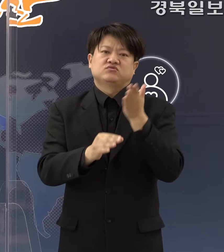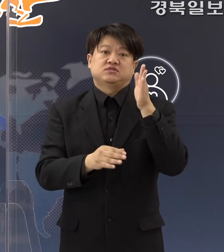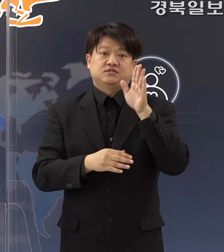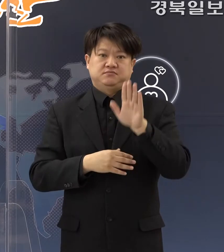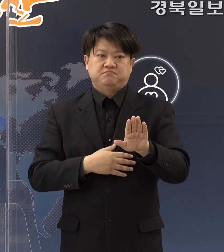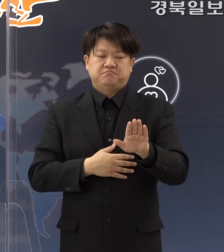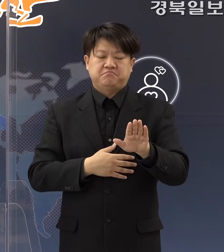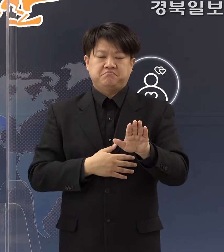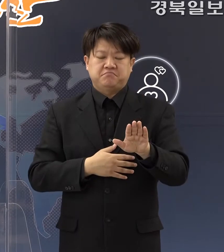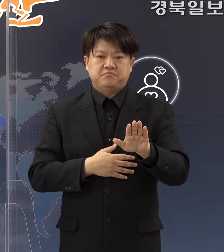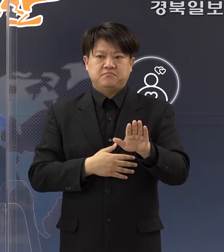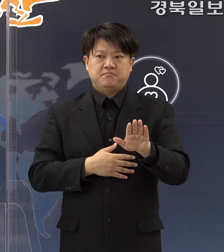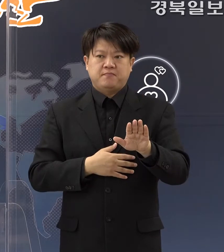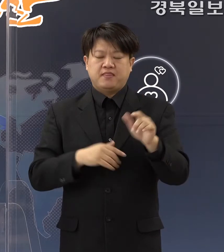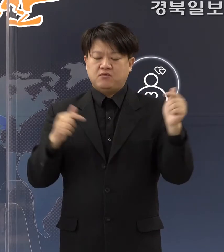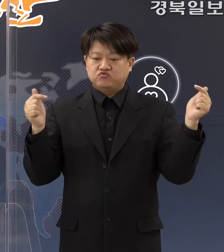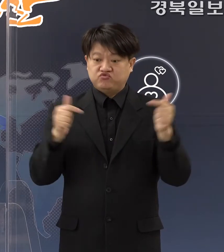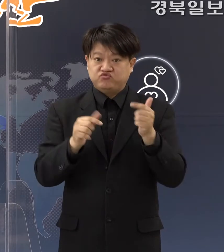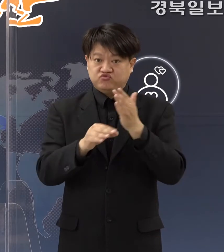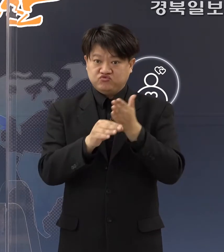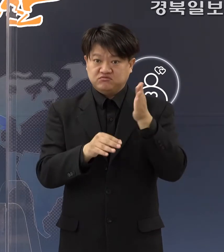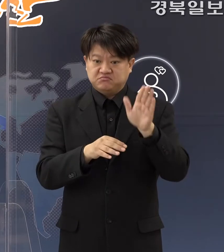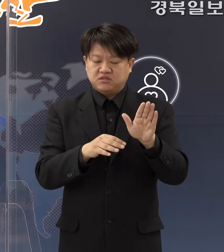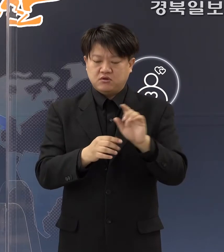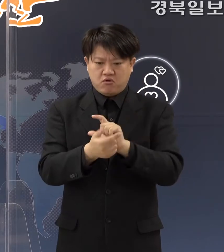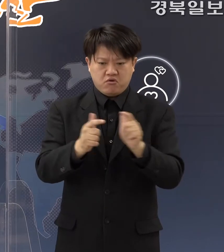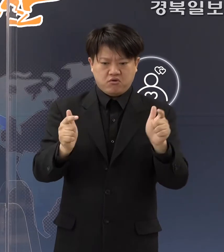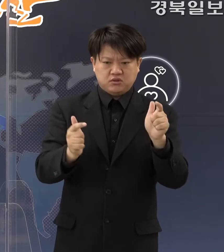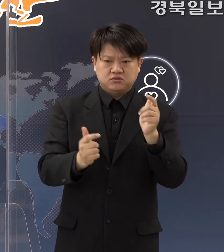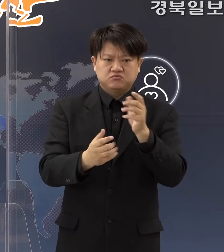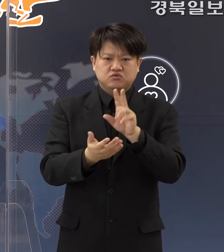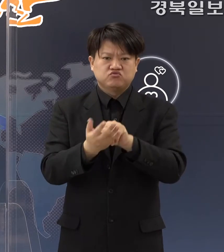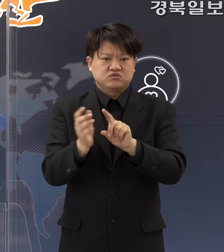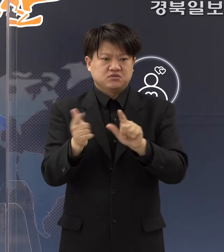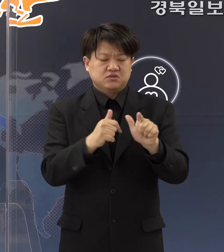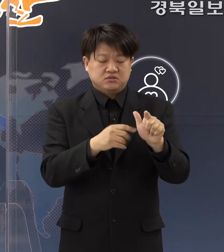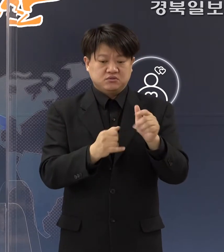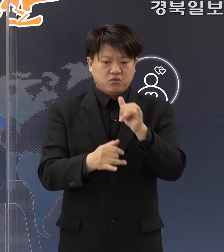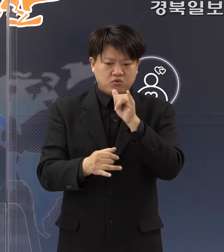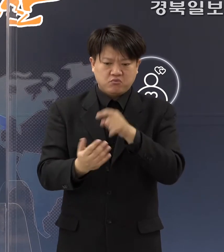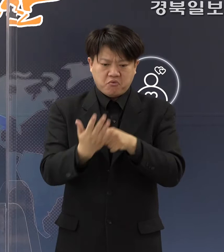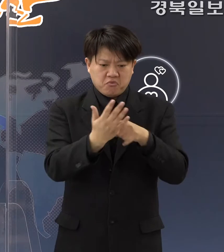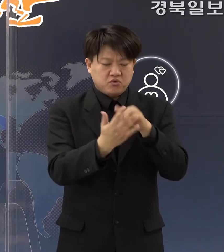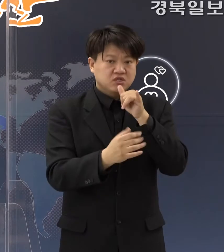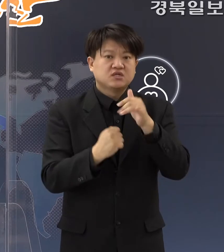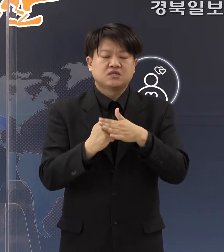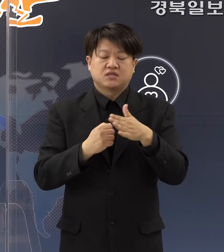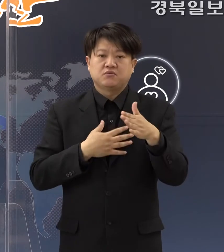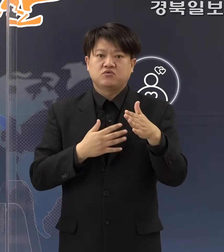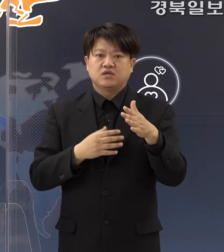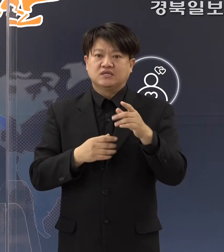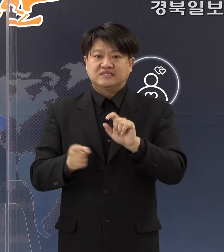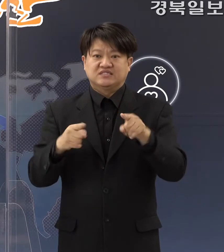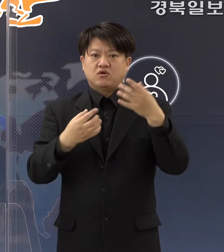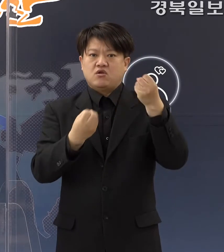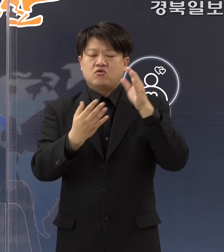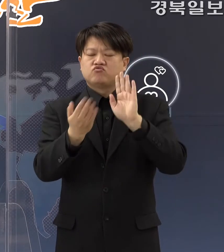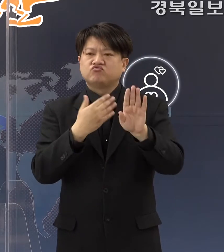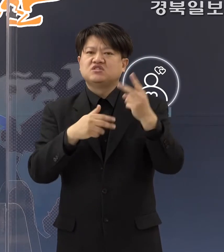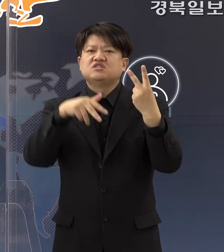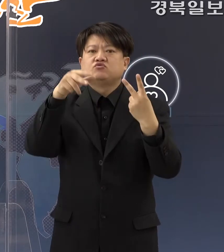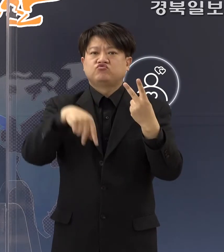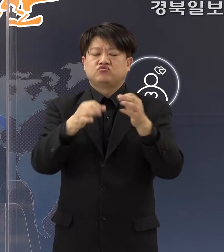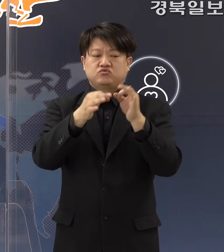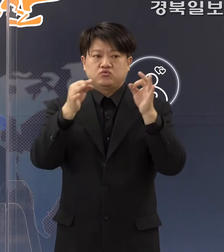이렇게 여러 가지 요건들이 상존하고 있기 때문에 설 연후 이후 2주간이